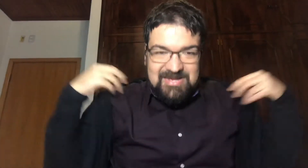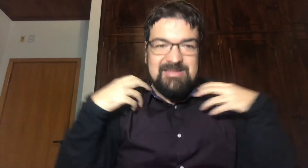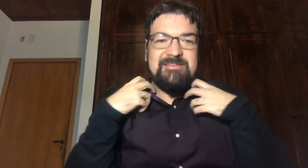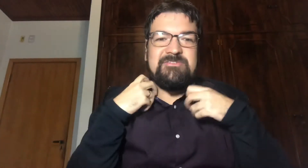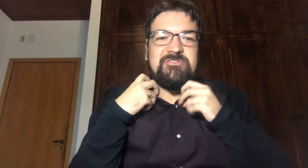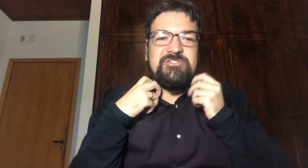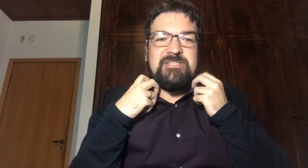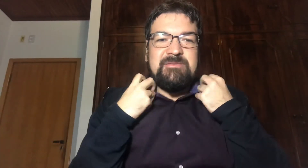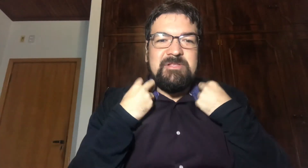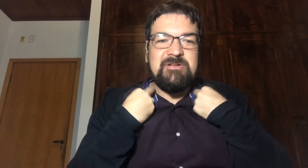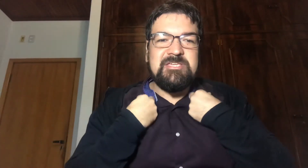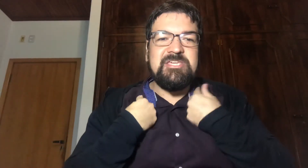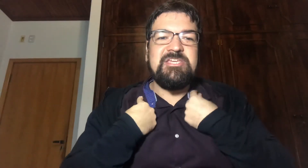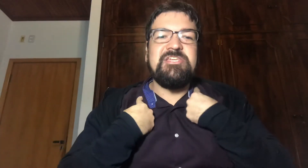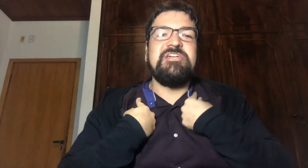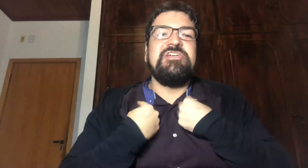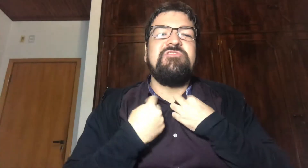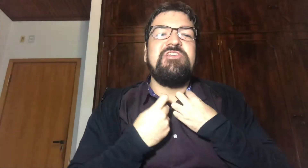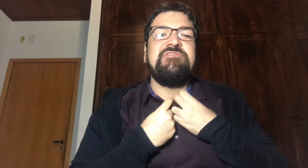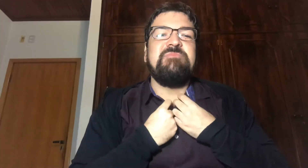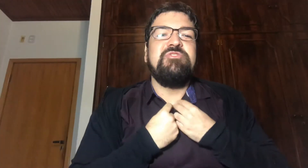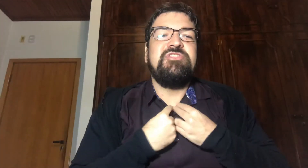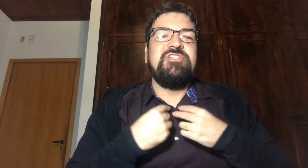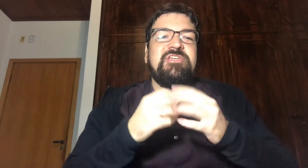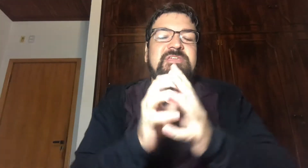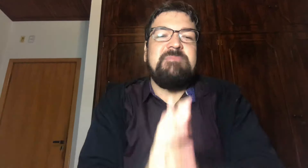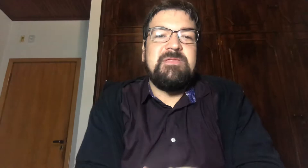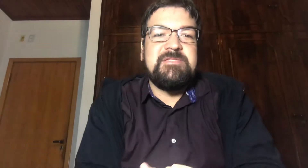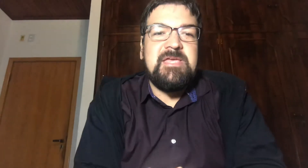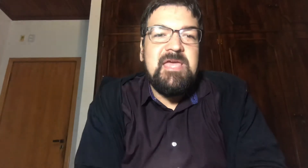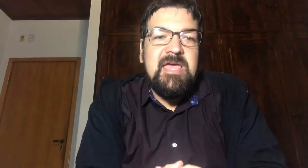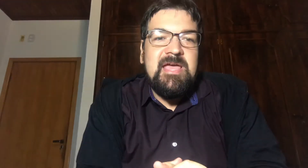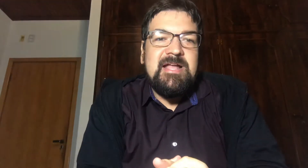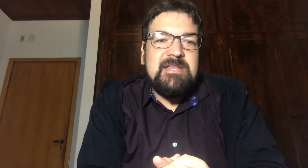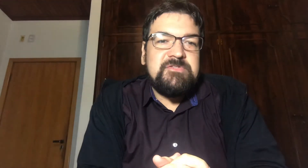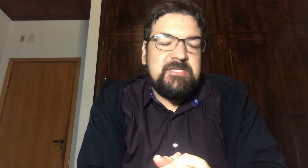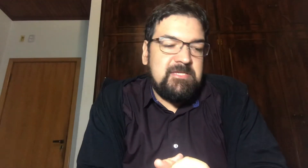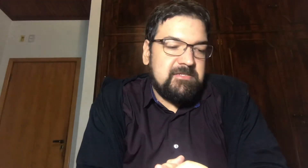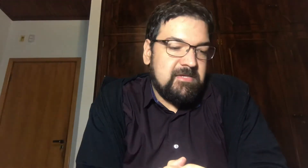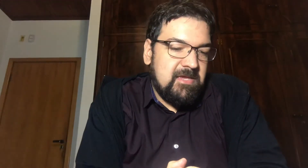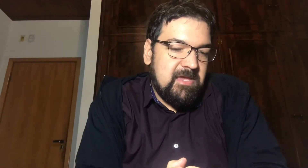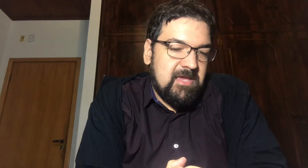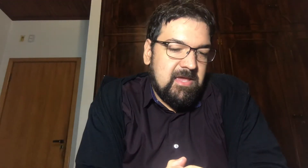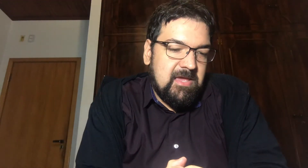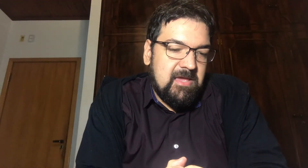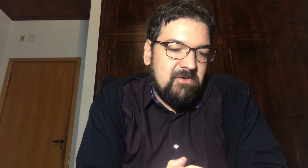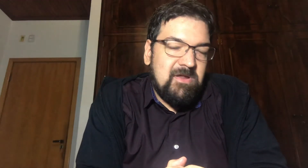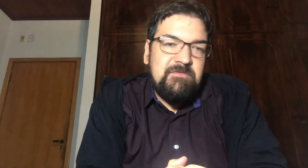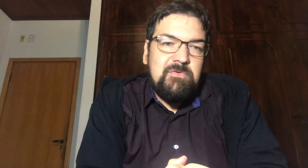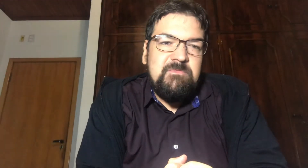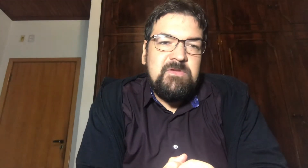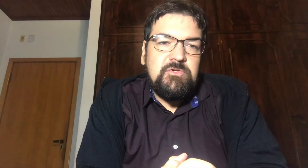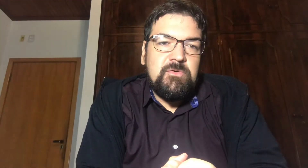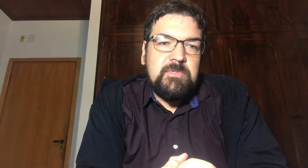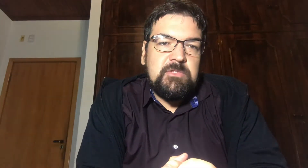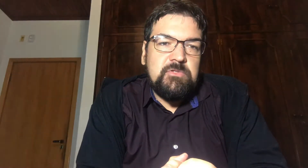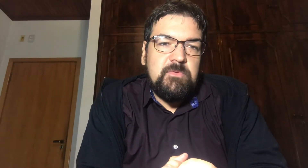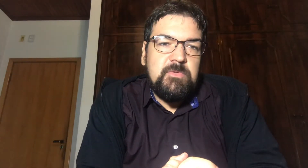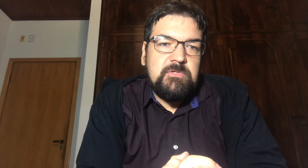só ajeitar melhor aqui, agora fica bonitinho aqui, beleza Cara, é o seguinte, eu gravei um vídeo ontem sobre o Bitcoin,